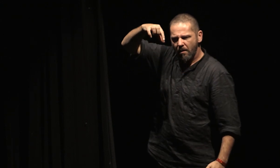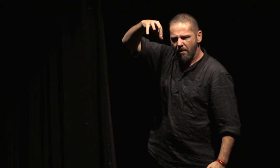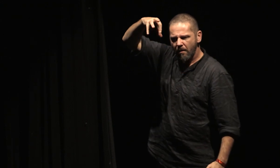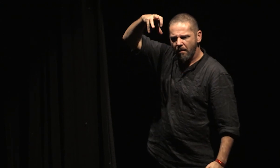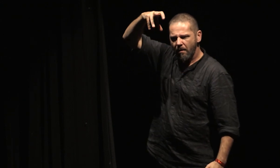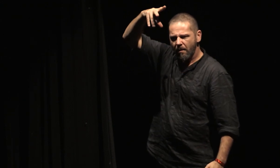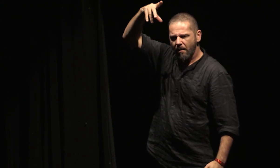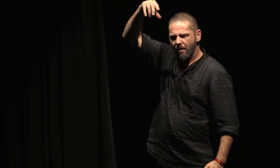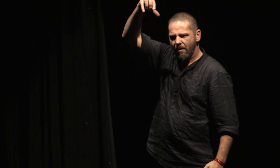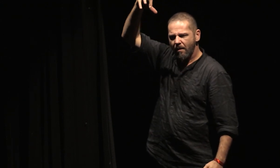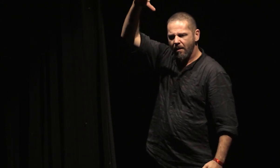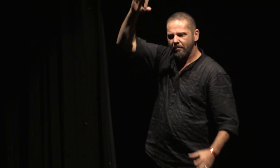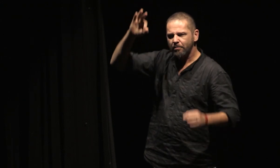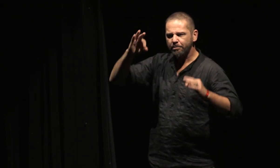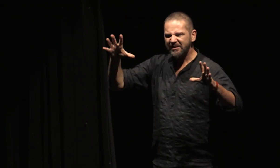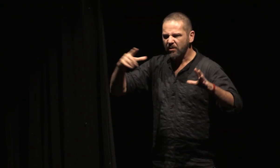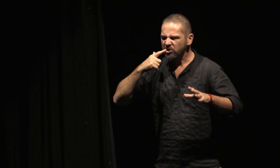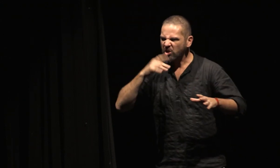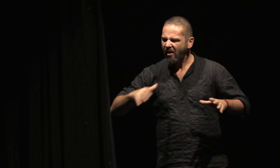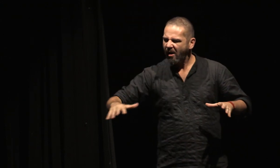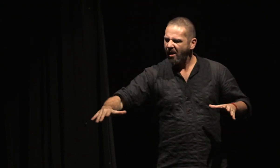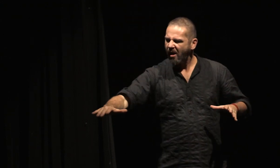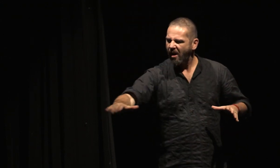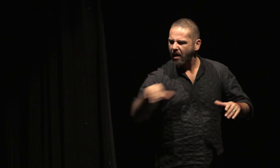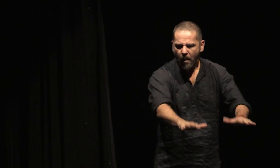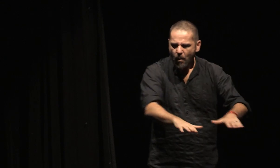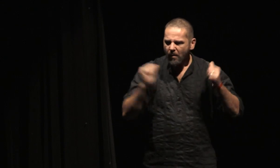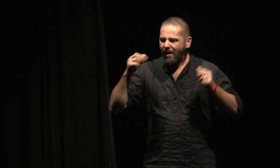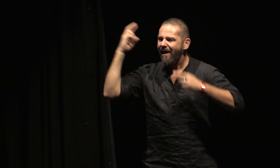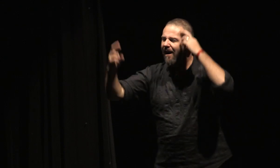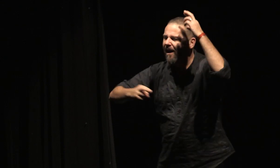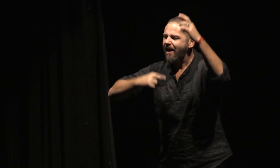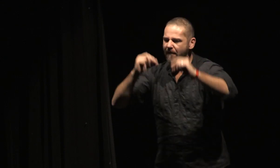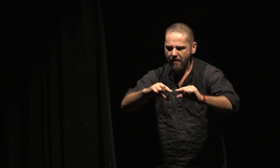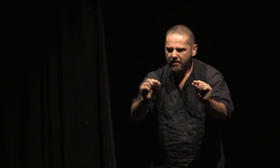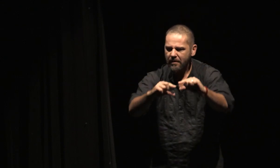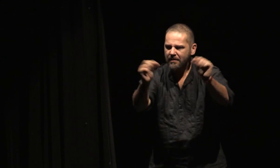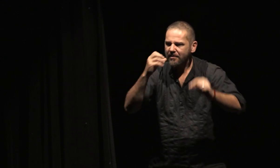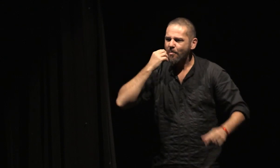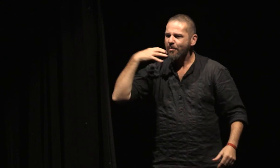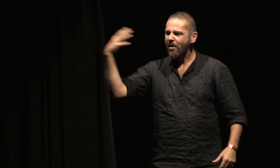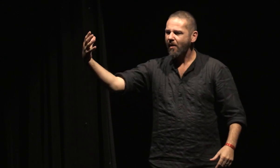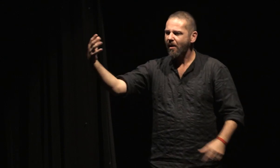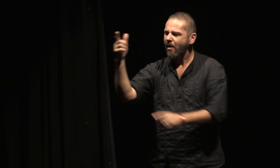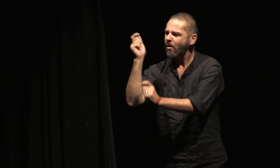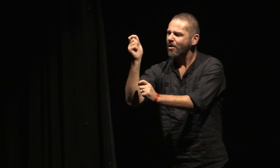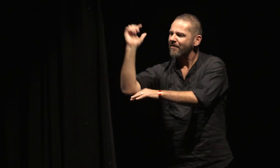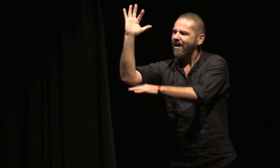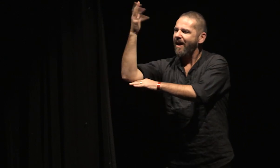J'ai rêvé de l'isplan, d'un rameau d'olivier. D'un oiseau étreignant le matin sur la branche d'un citronnier.